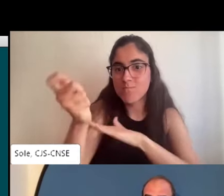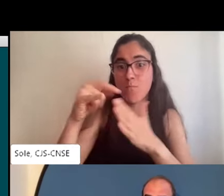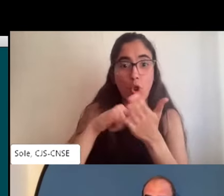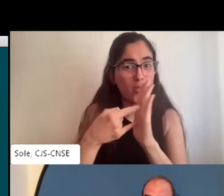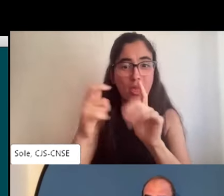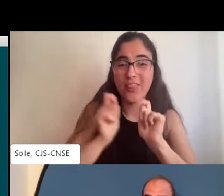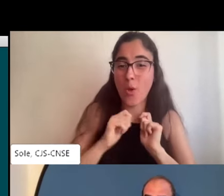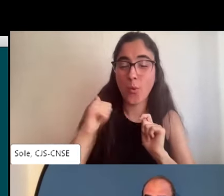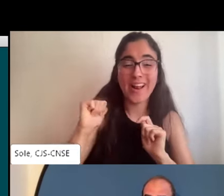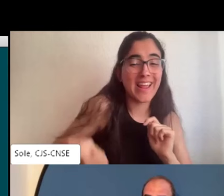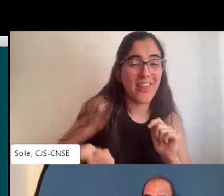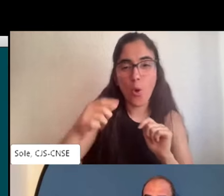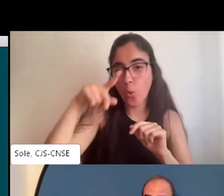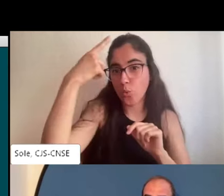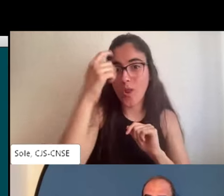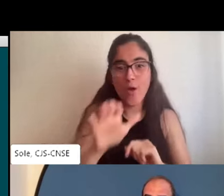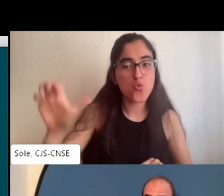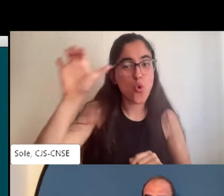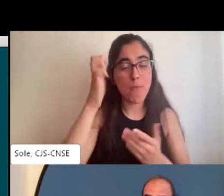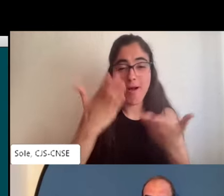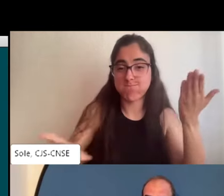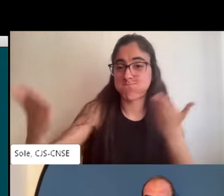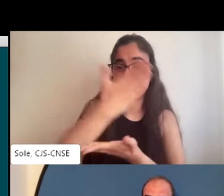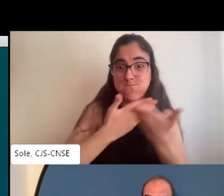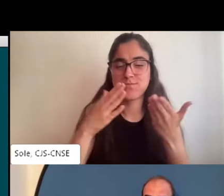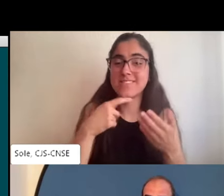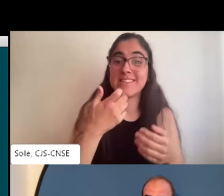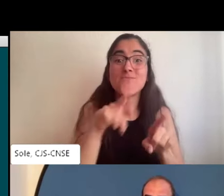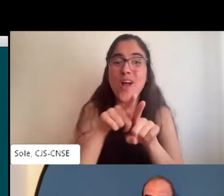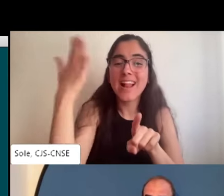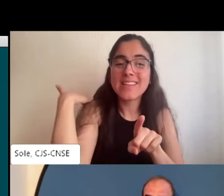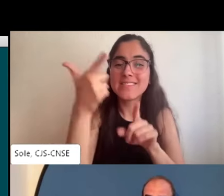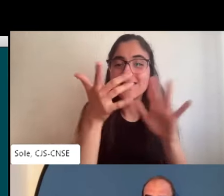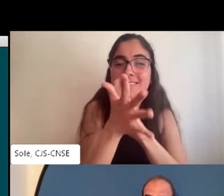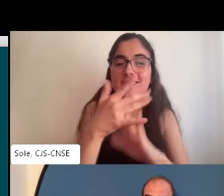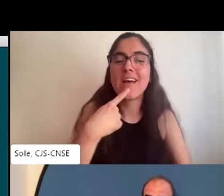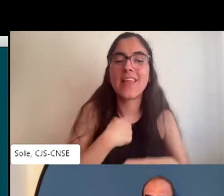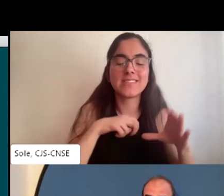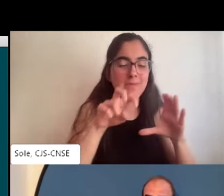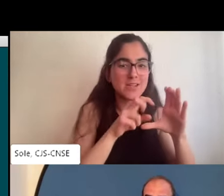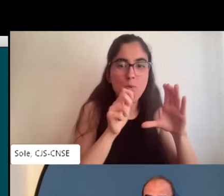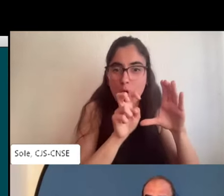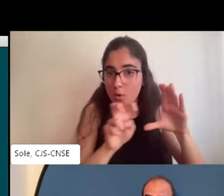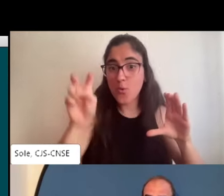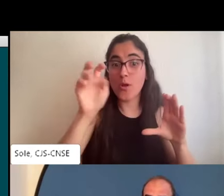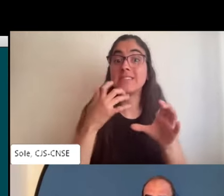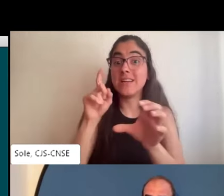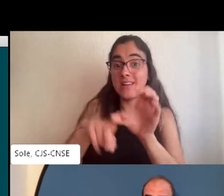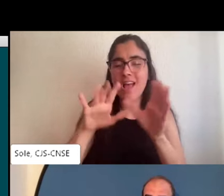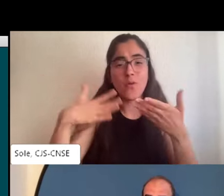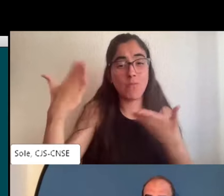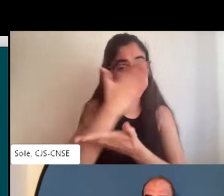realizados por Erasmus Plus y trabajar en ellos porque te da una riqueza a nivel cultural y a nivel europeo que como te decía